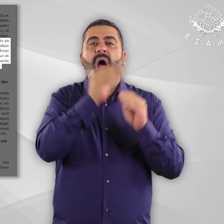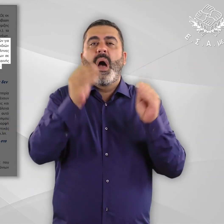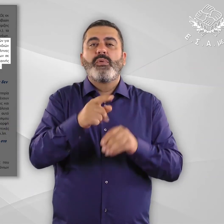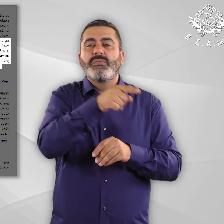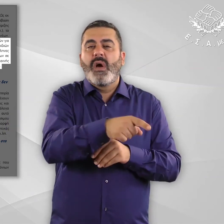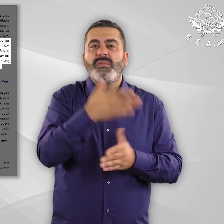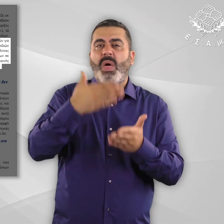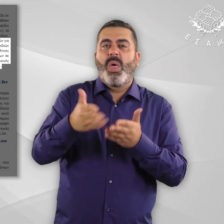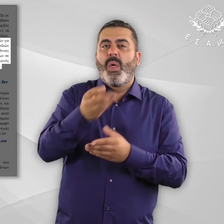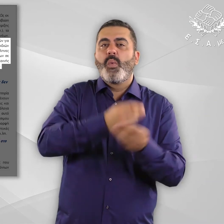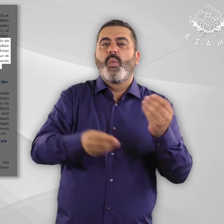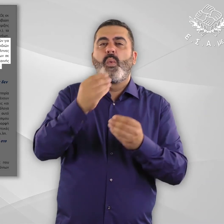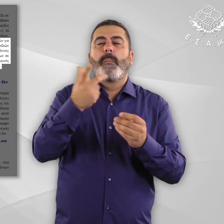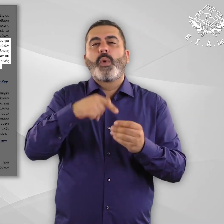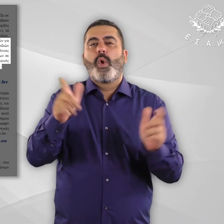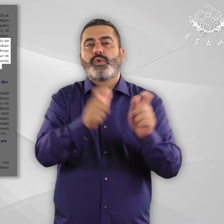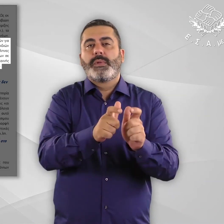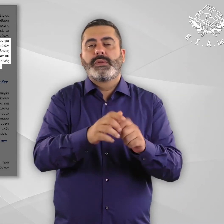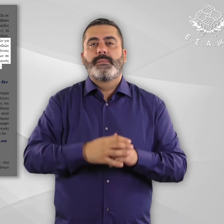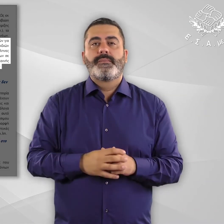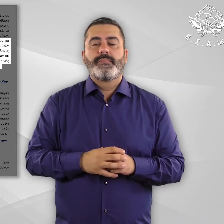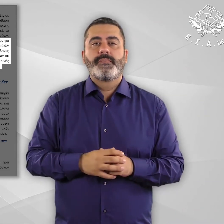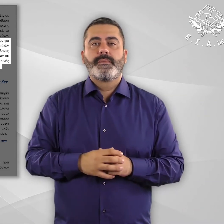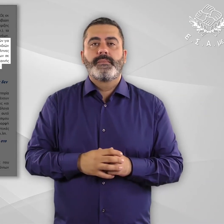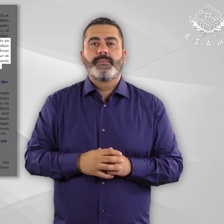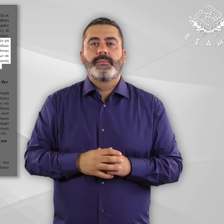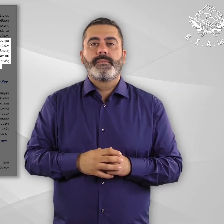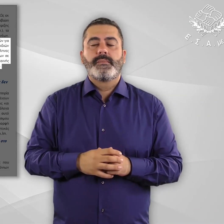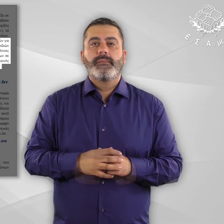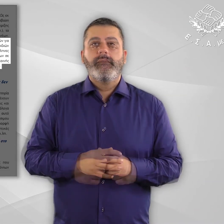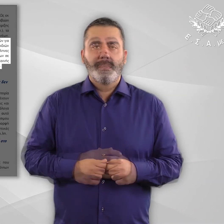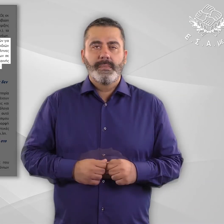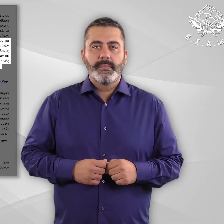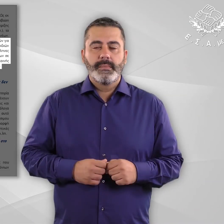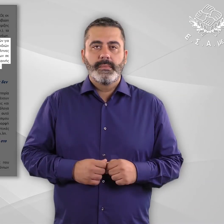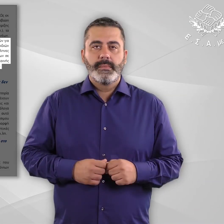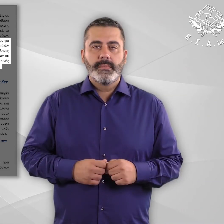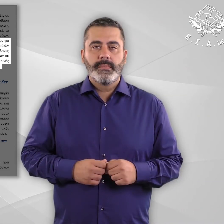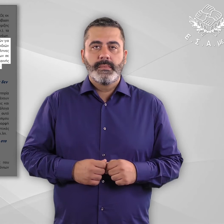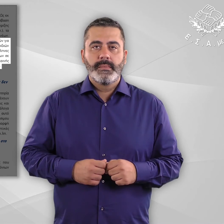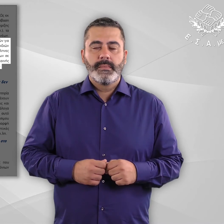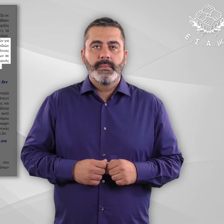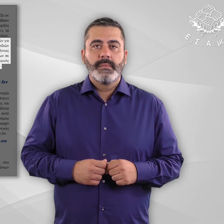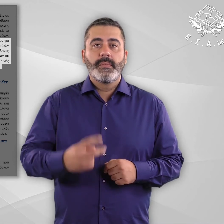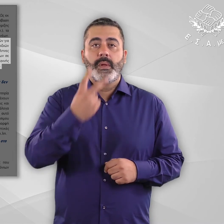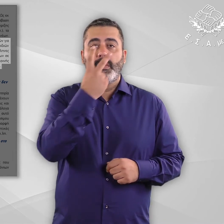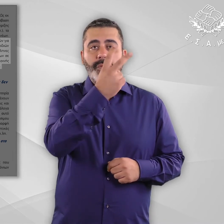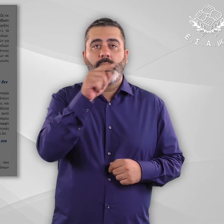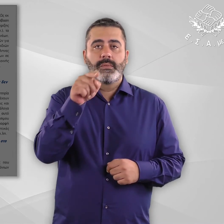και ενημέρωσης της κοινής γνώμης βρίσκουν πρόσφορο έδαφος στις τοπικές κοινωνίες. Τέλος Σελίδας 18